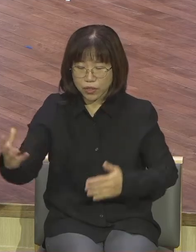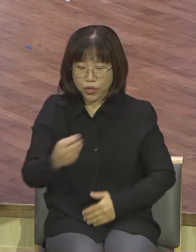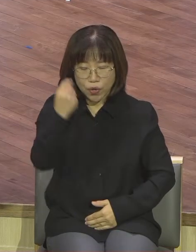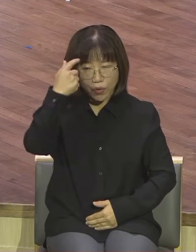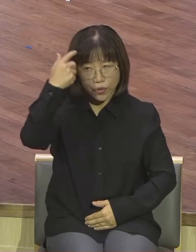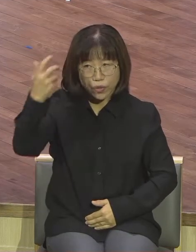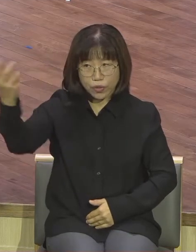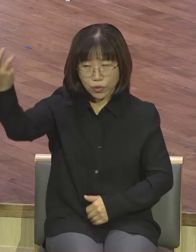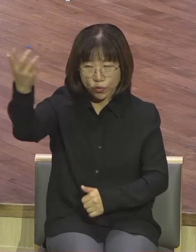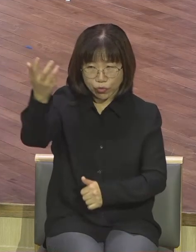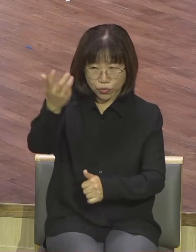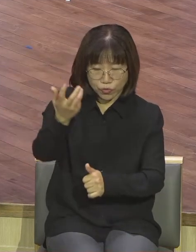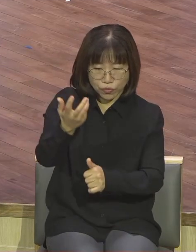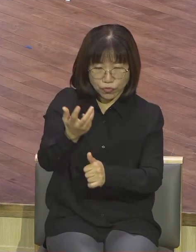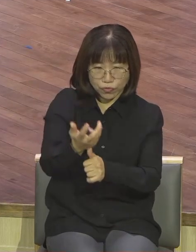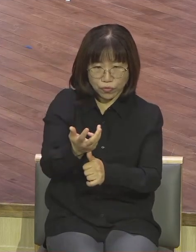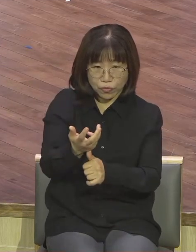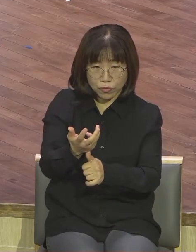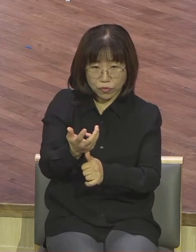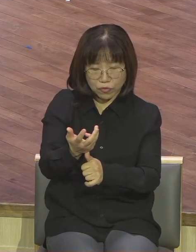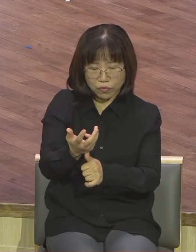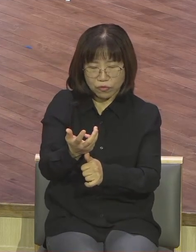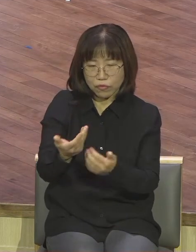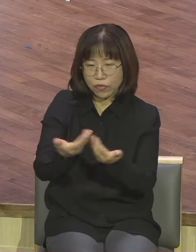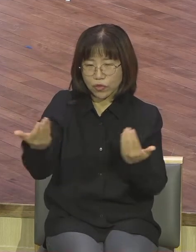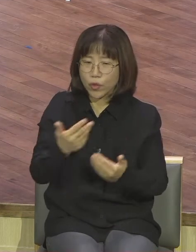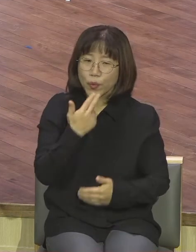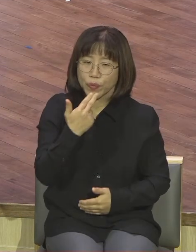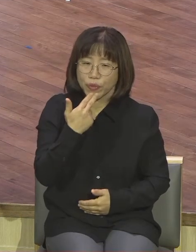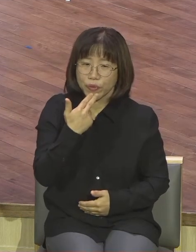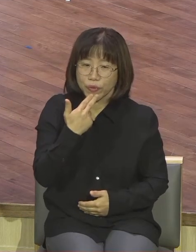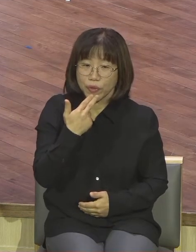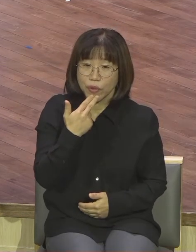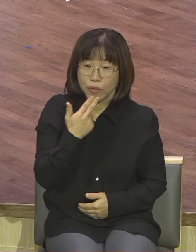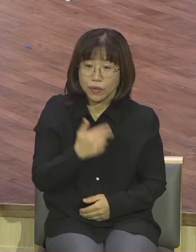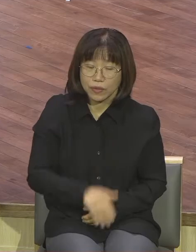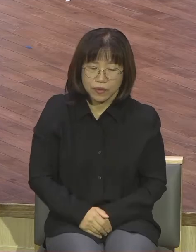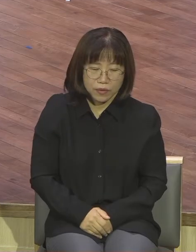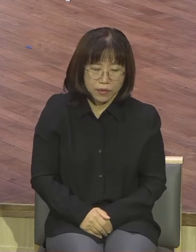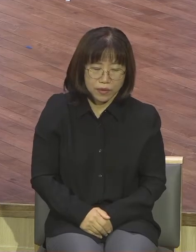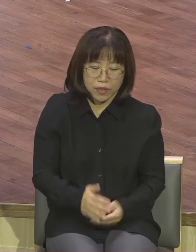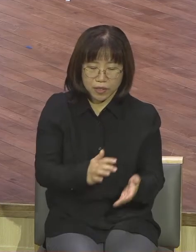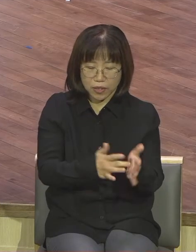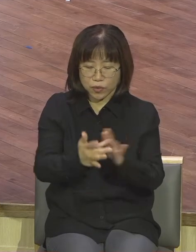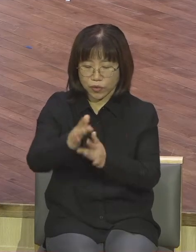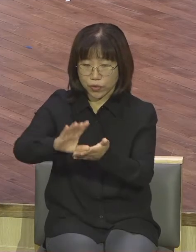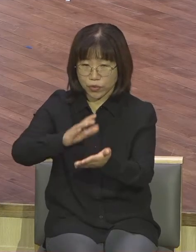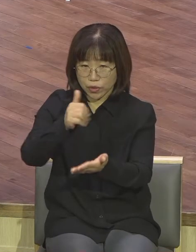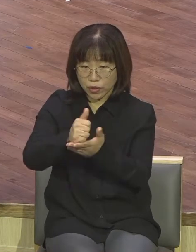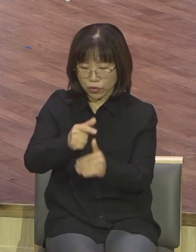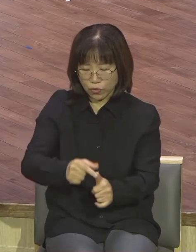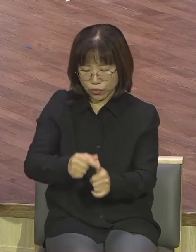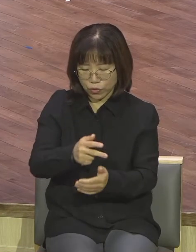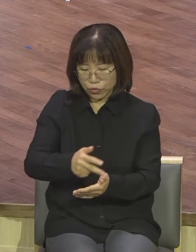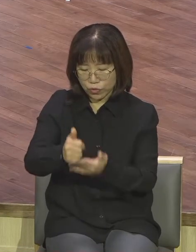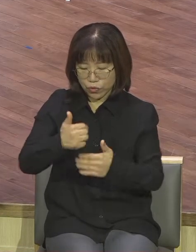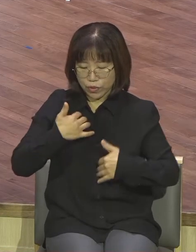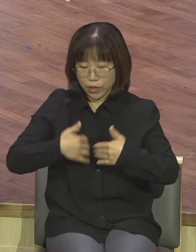번에만 성령은 결코 떠나지 않습니다 예수, 그리스도를 나의 구주로 영접한 하나님의 자녀